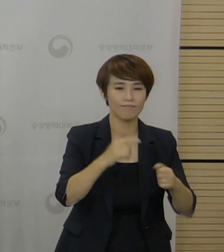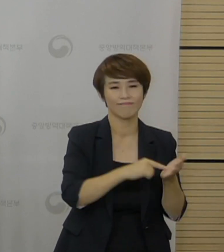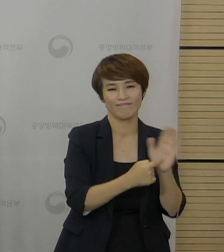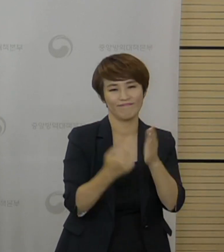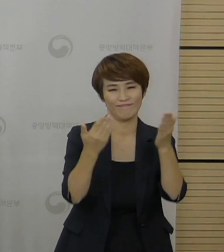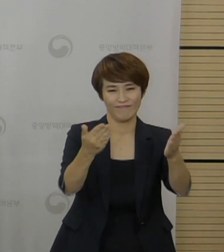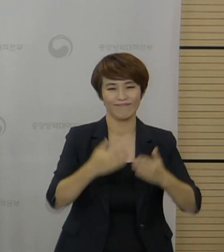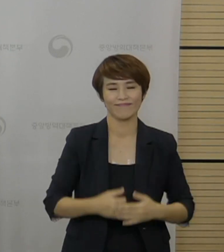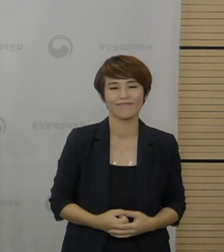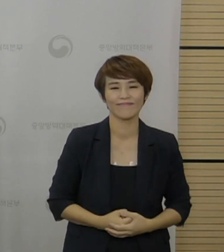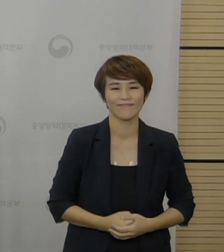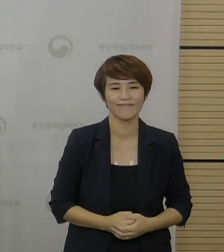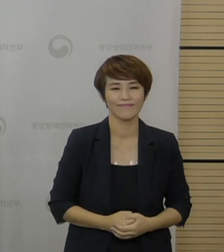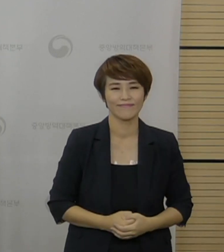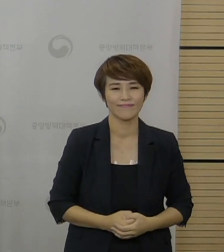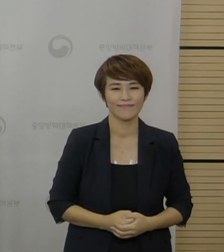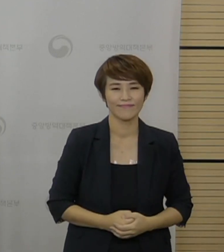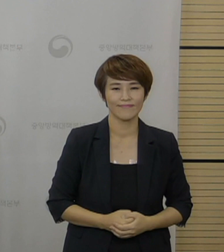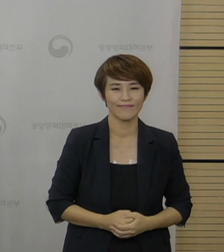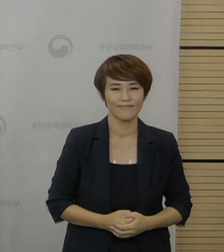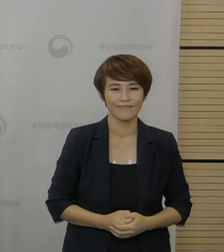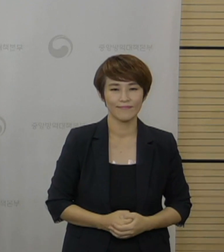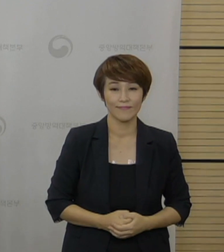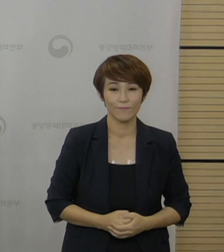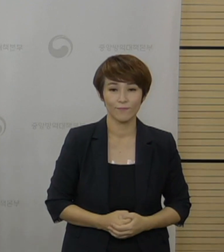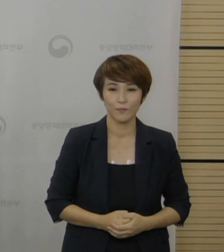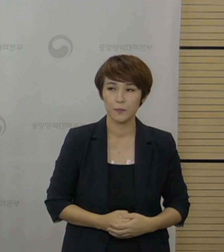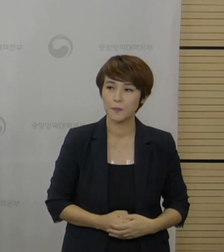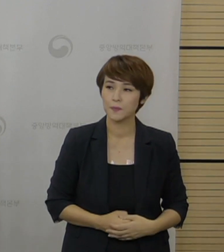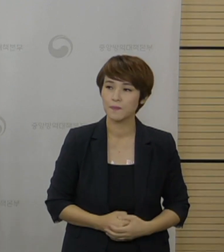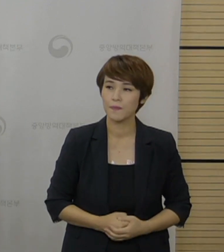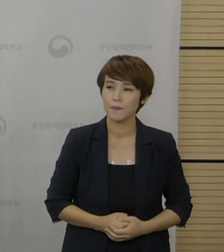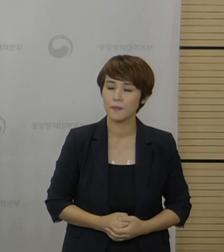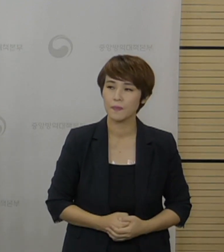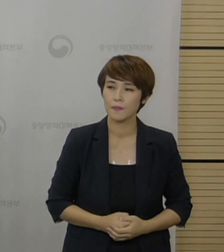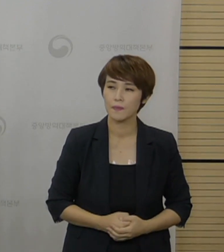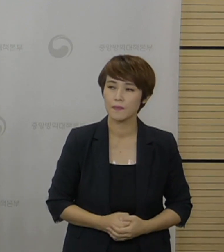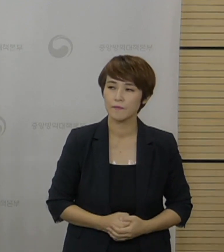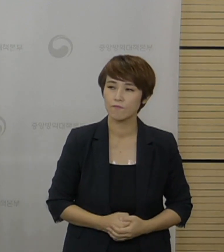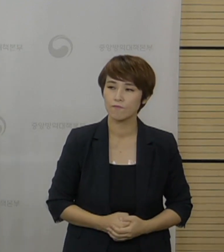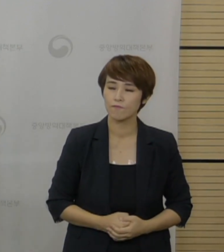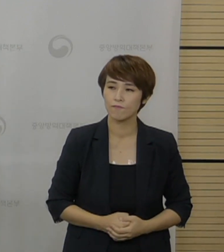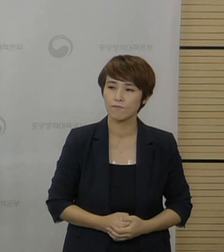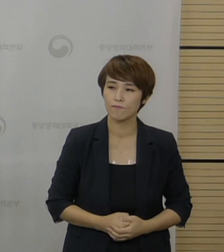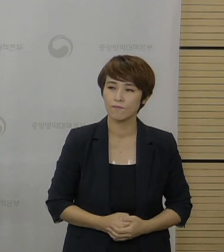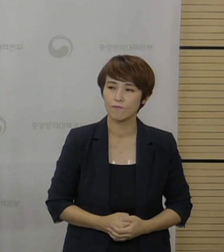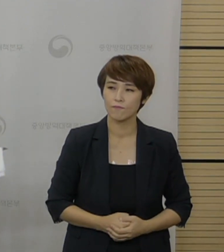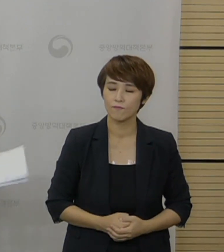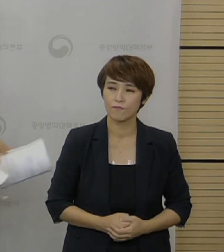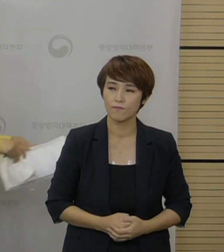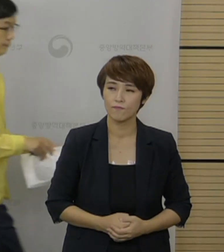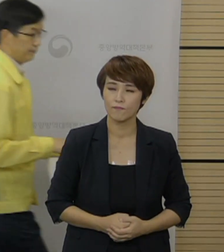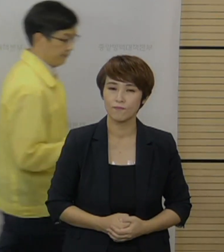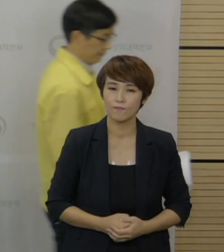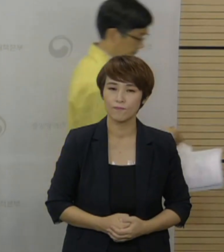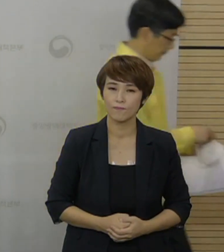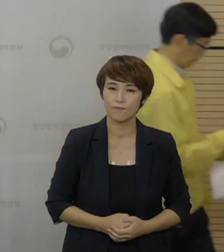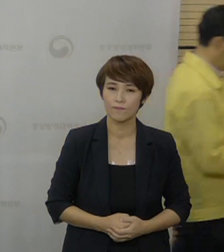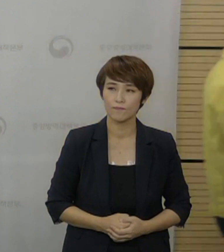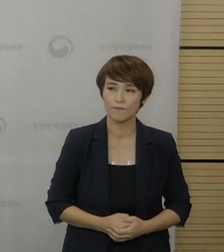해드리도록 하겠습니다. 네 다음은 백신 접종 시행반에게 질문 하나 드리겠습니다.